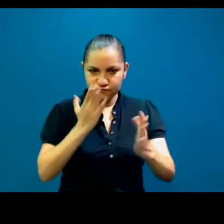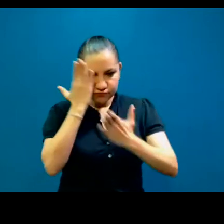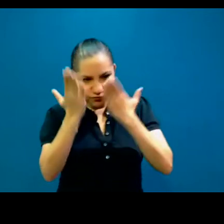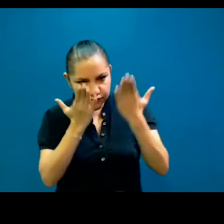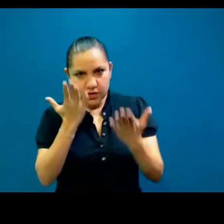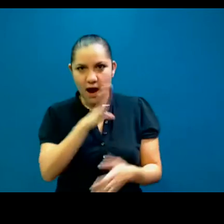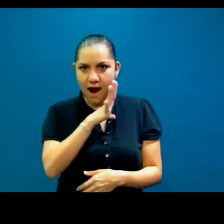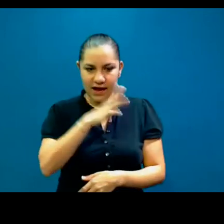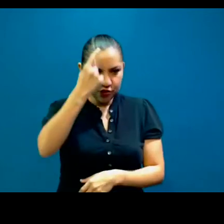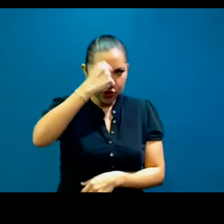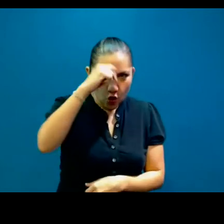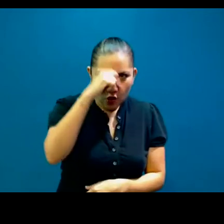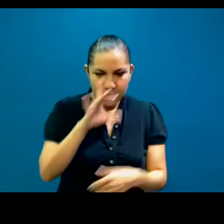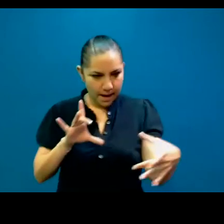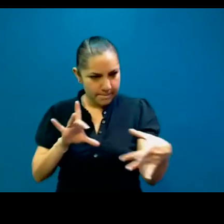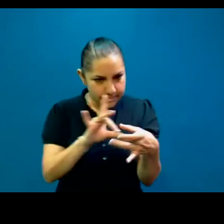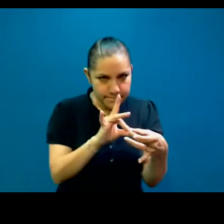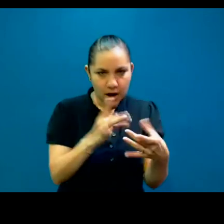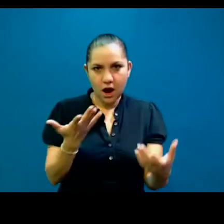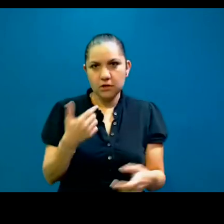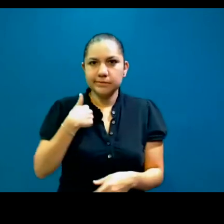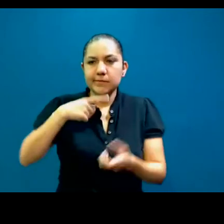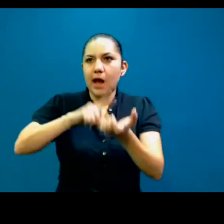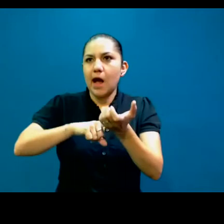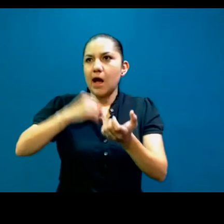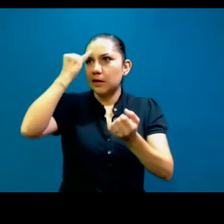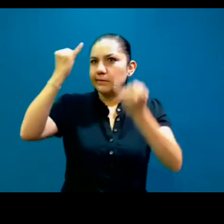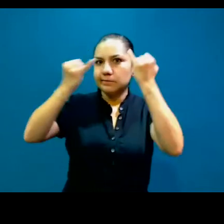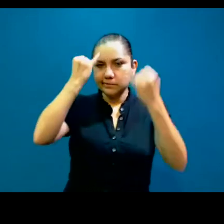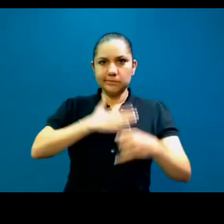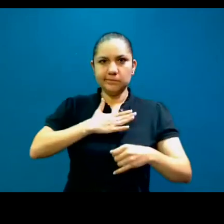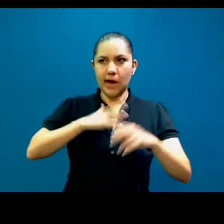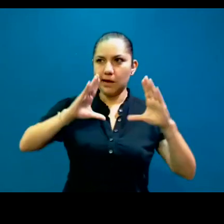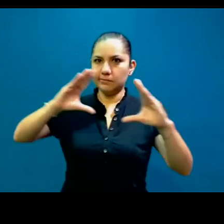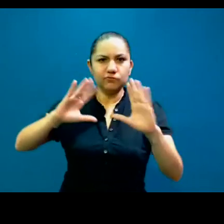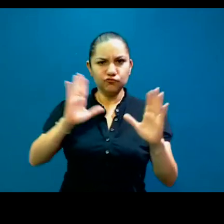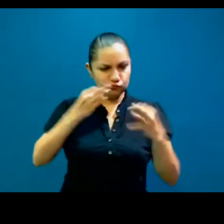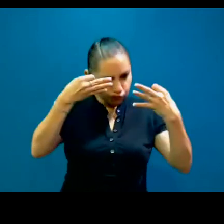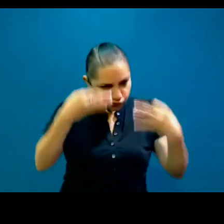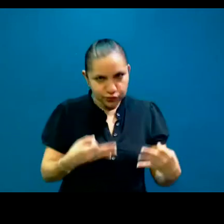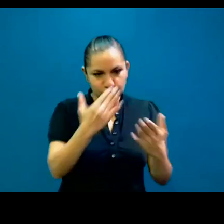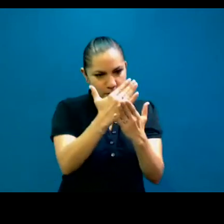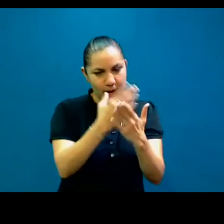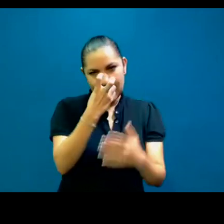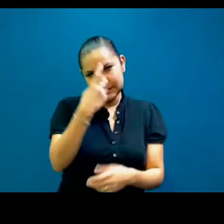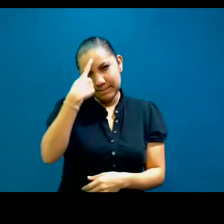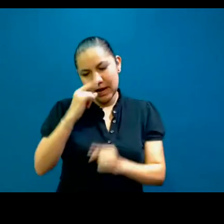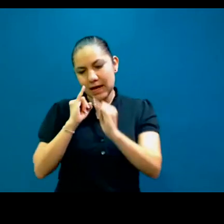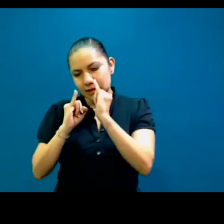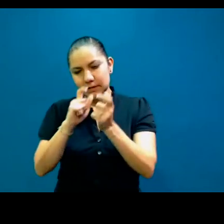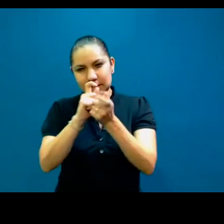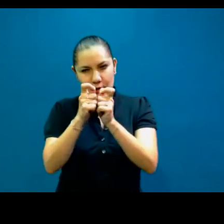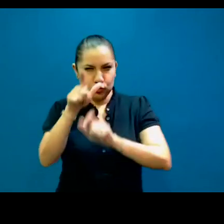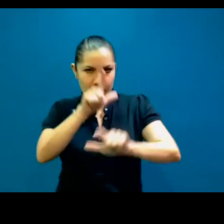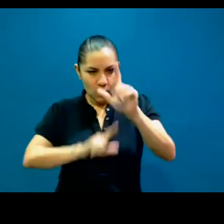con una base teórica sustentada, para empezarnos a formar en estos aspectos de, de interpretación y traducción de lengua de señas.